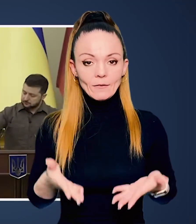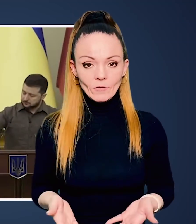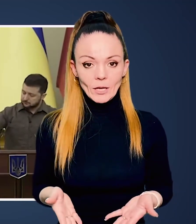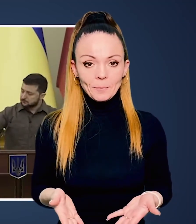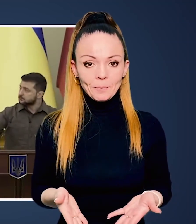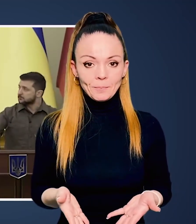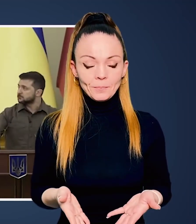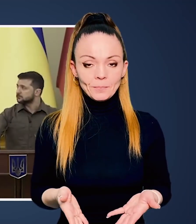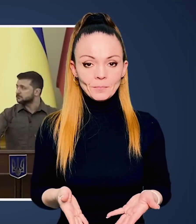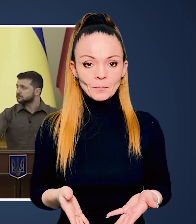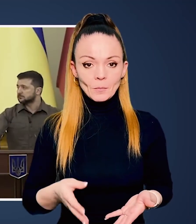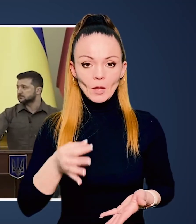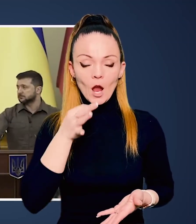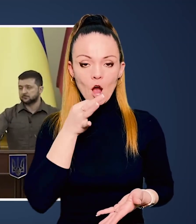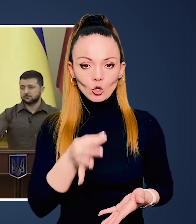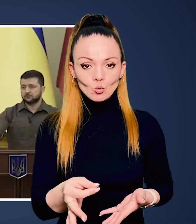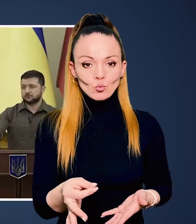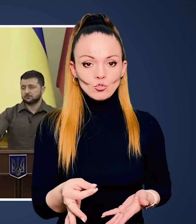тут, в Києві,